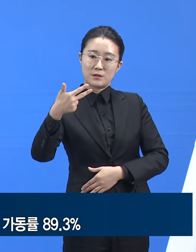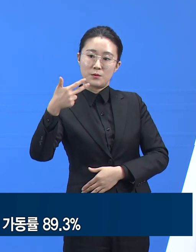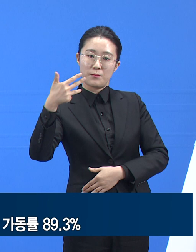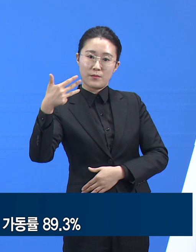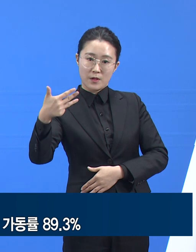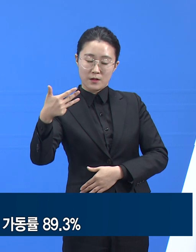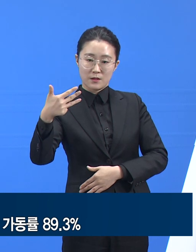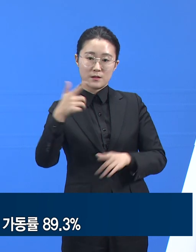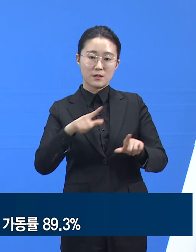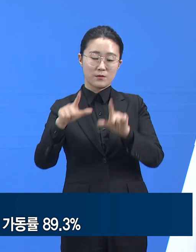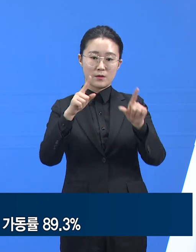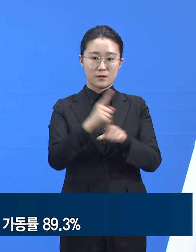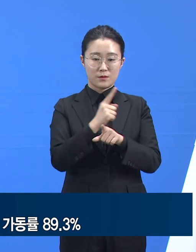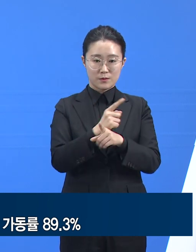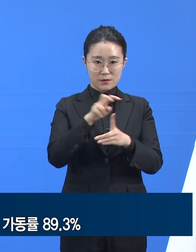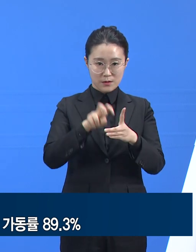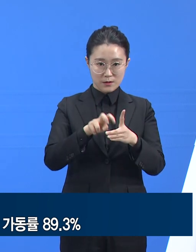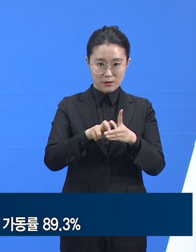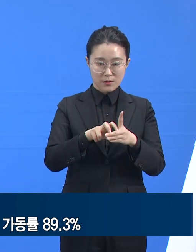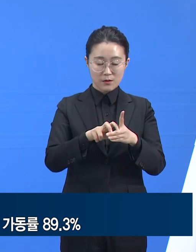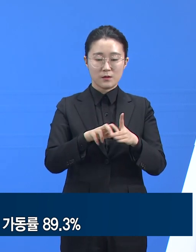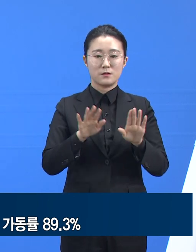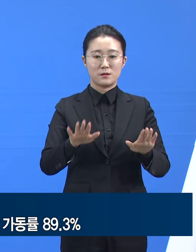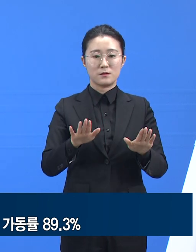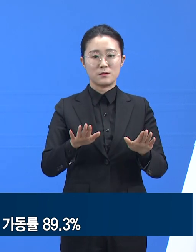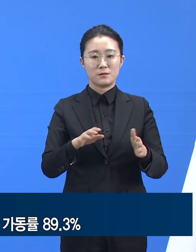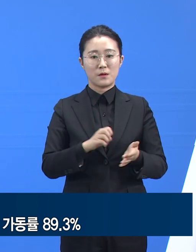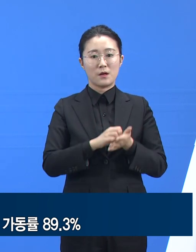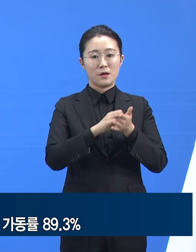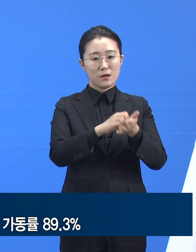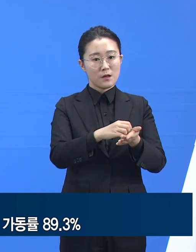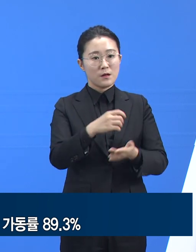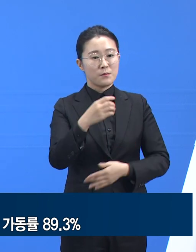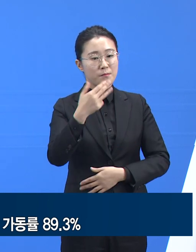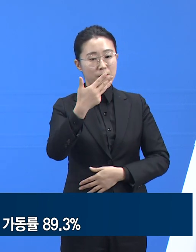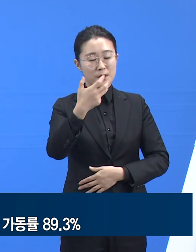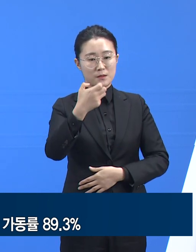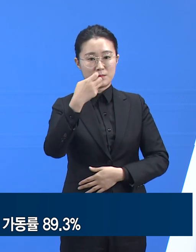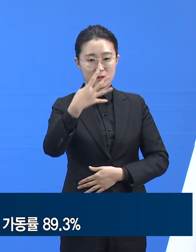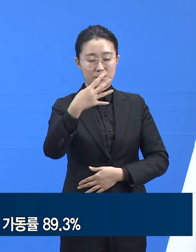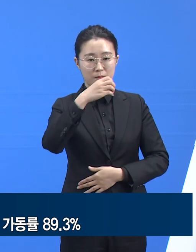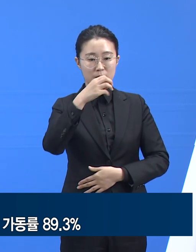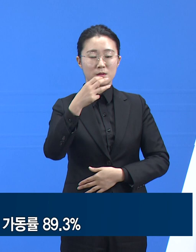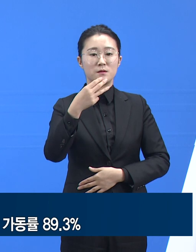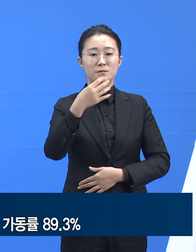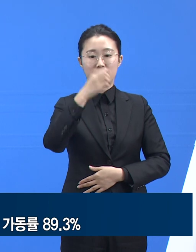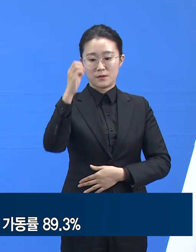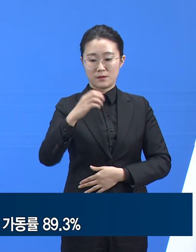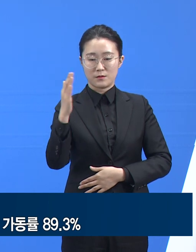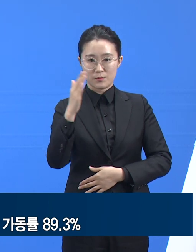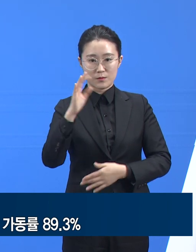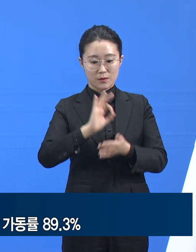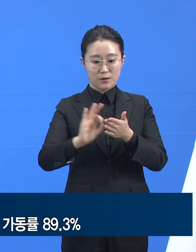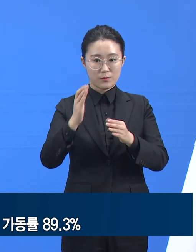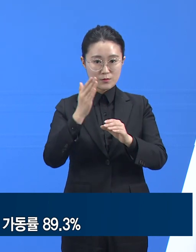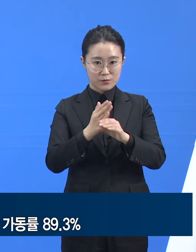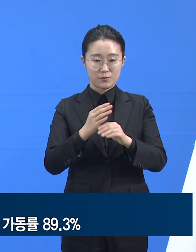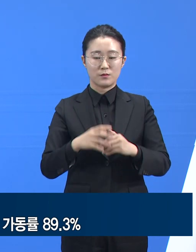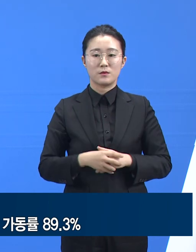1,115명이 입수하고 있어 89.3%의 가동률을 보이며 자녀 수요 가능 인원은